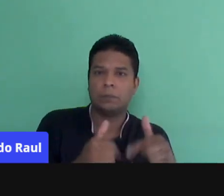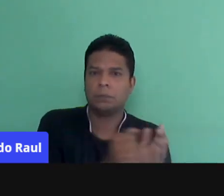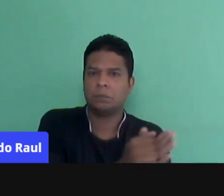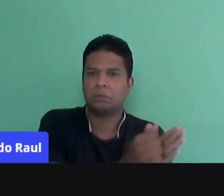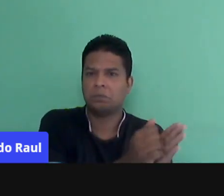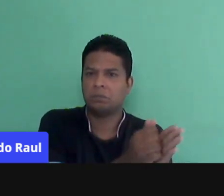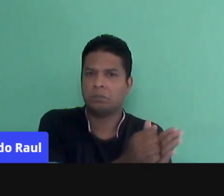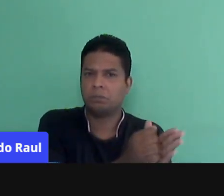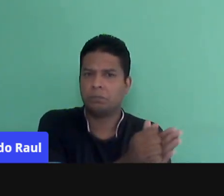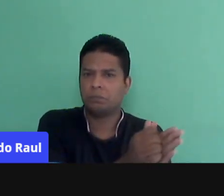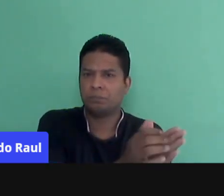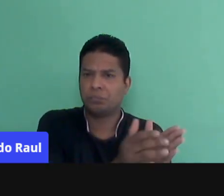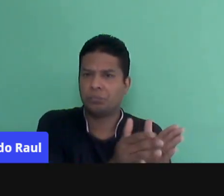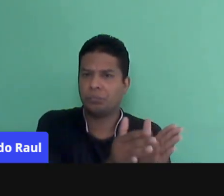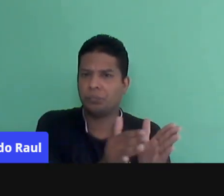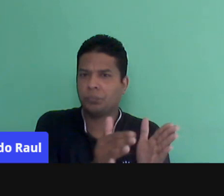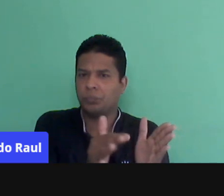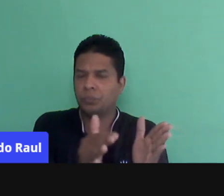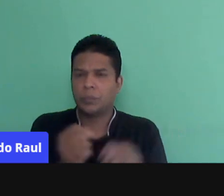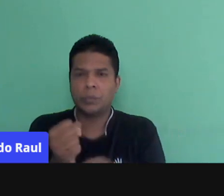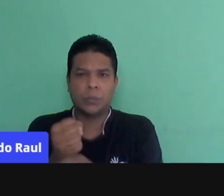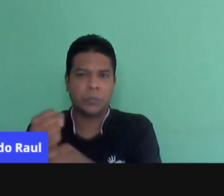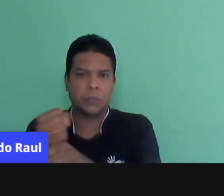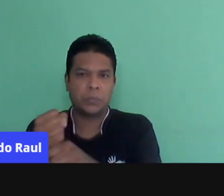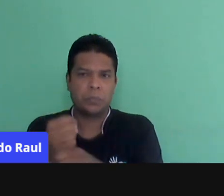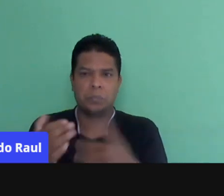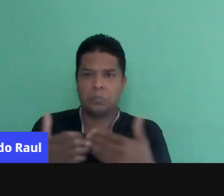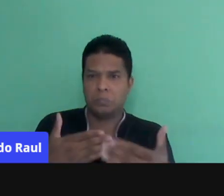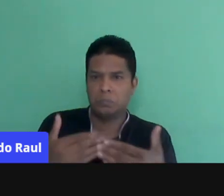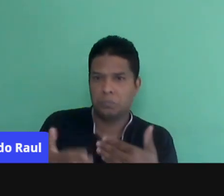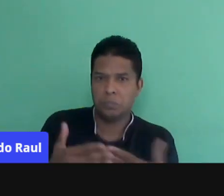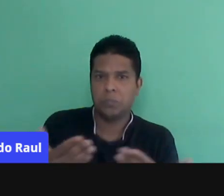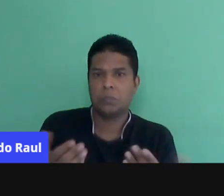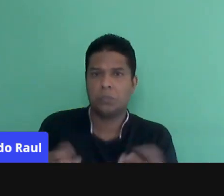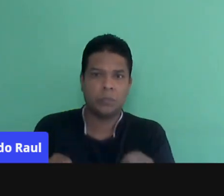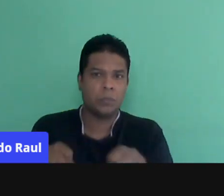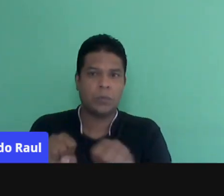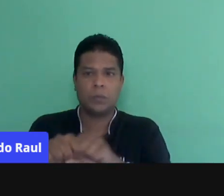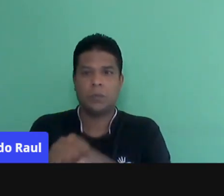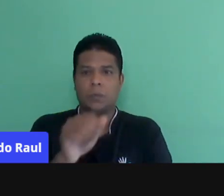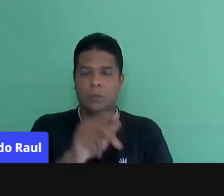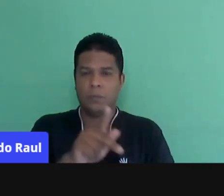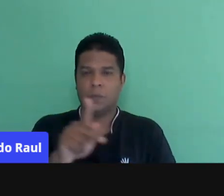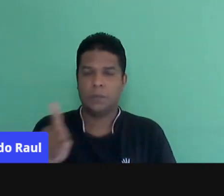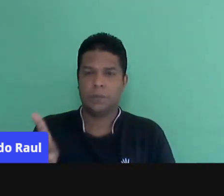muito tempo, independente do período de formação desse professor.